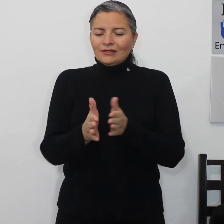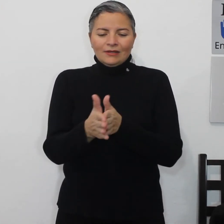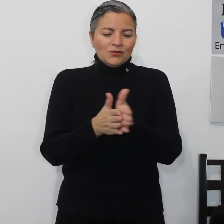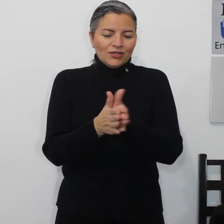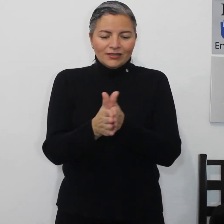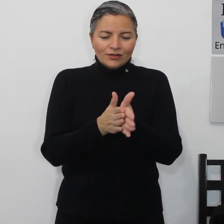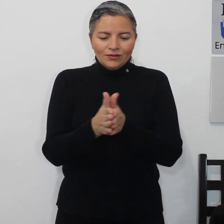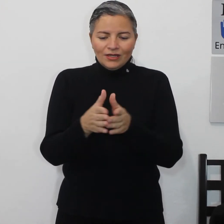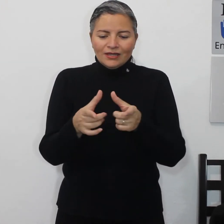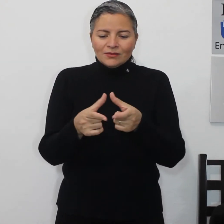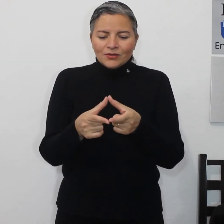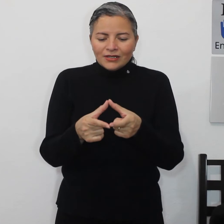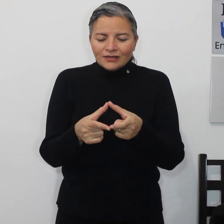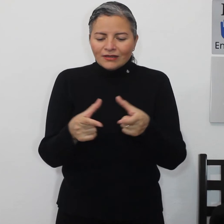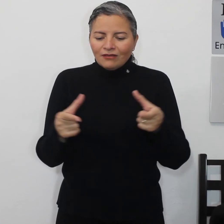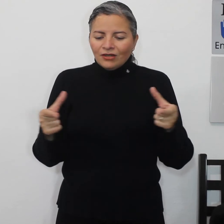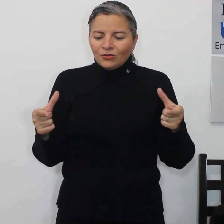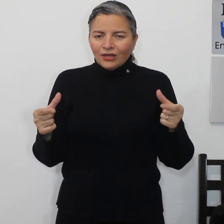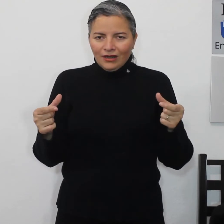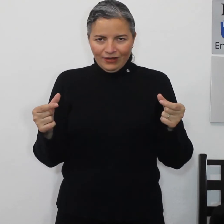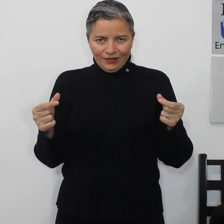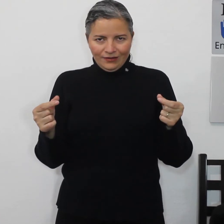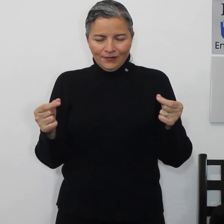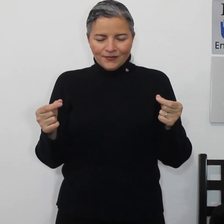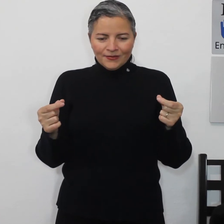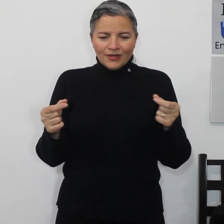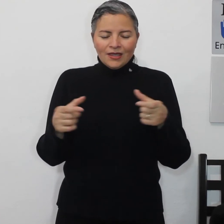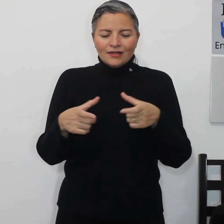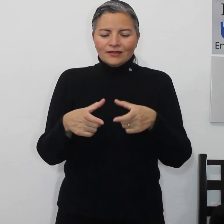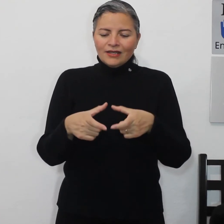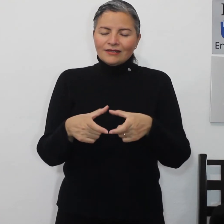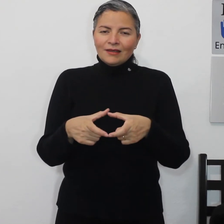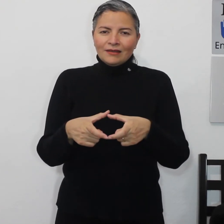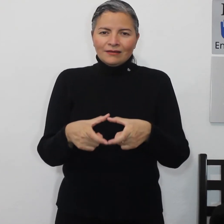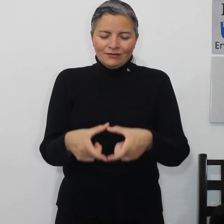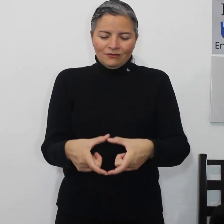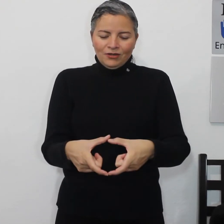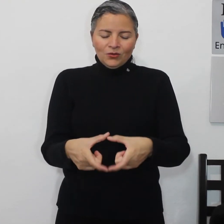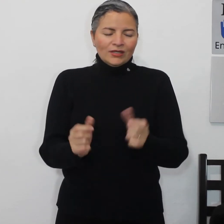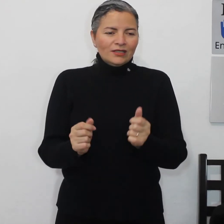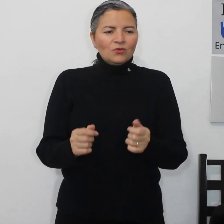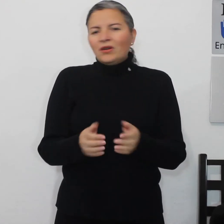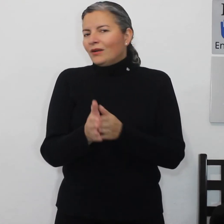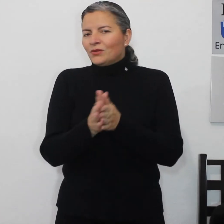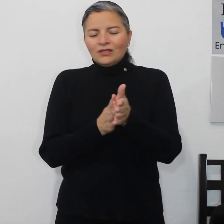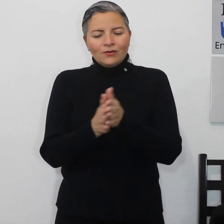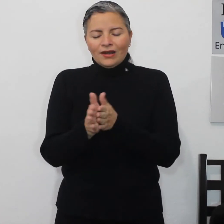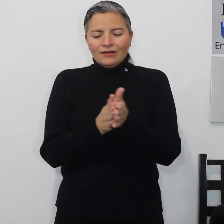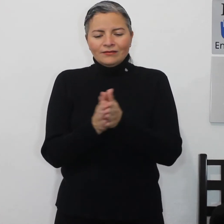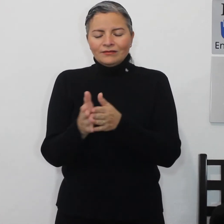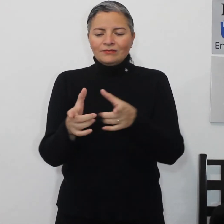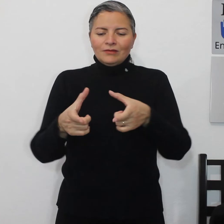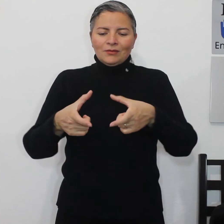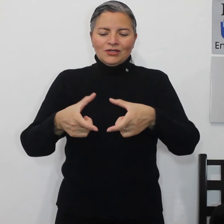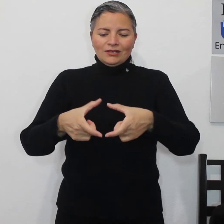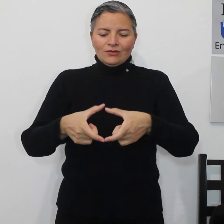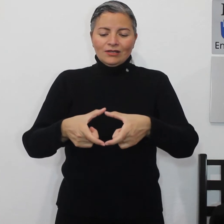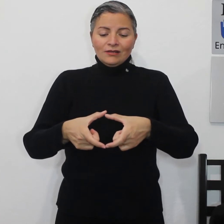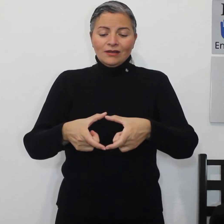hacemos esto y después la figura de la barrita si es en figura circular pues igual vamos a hacerlo así